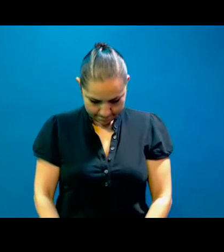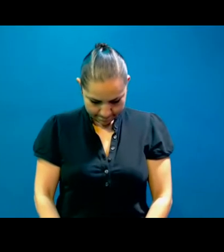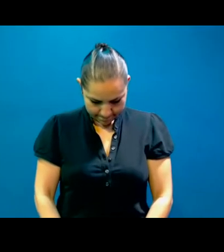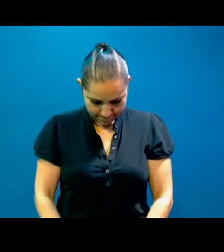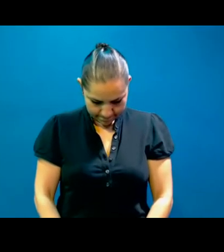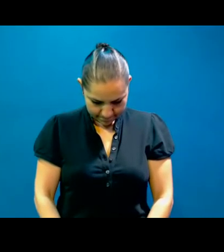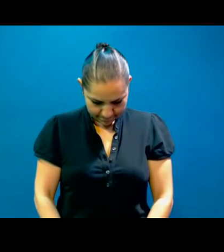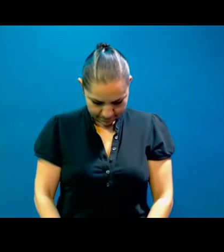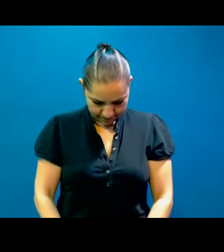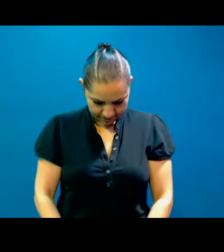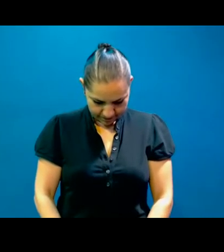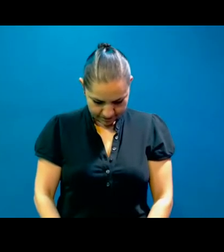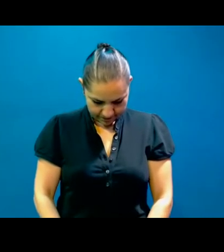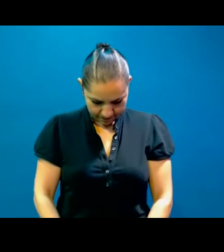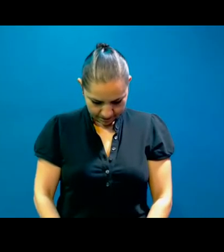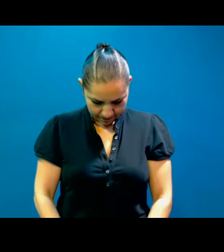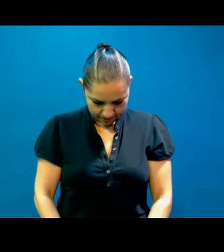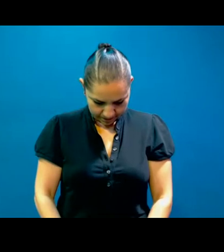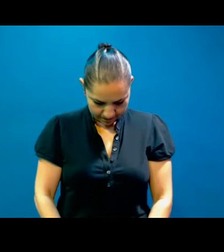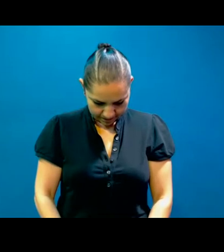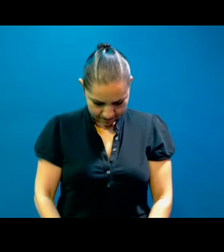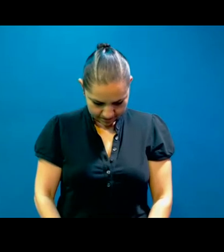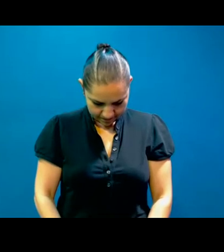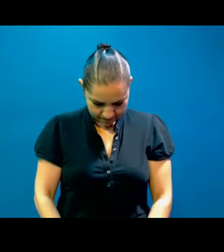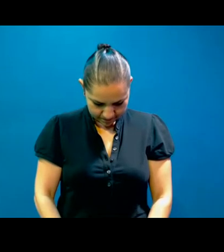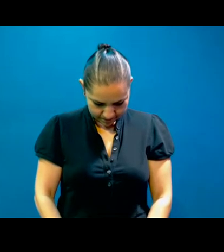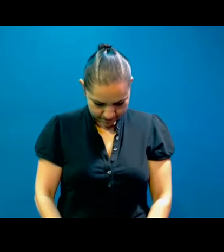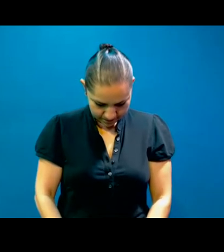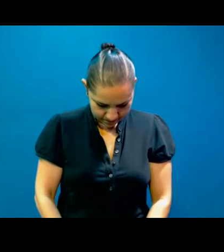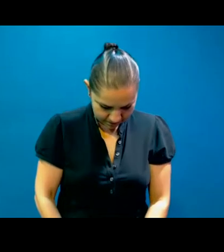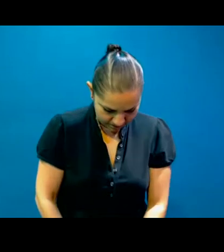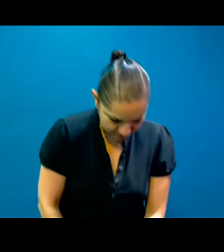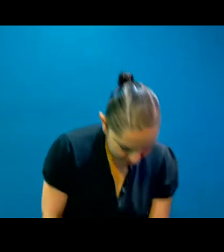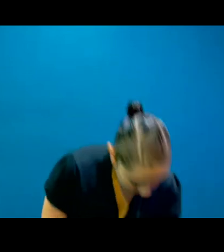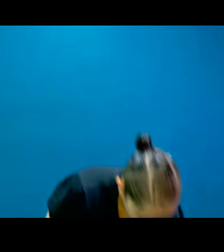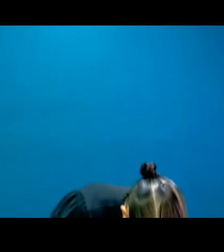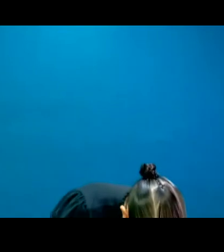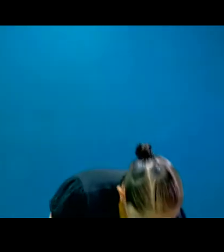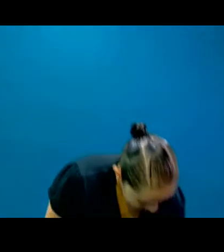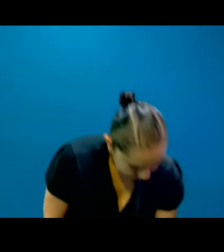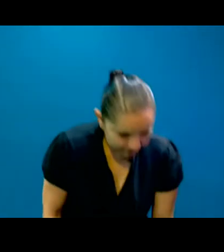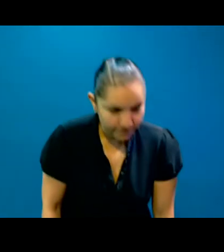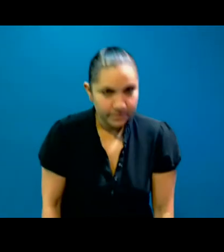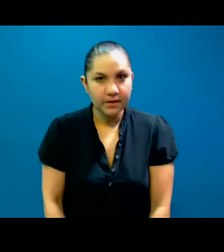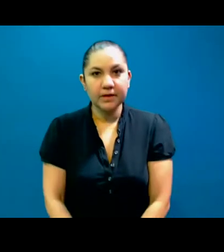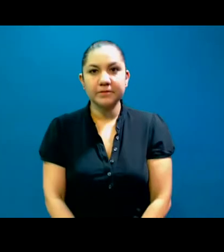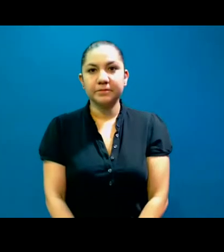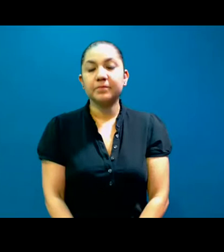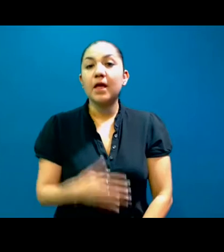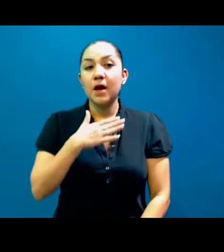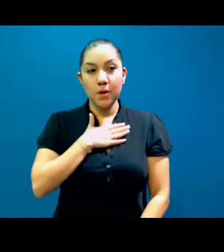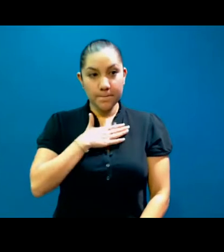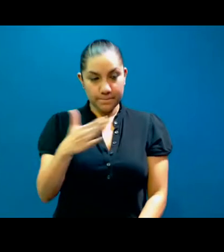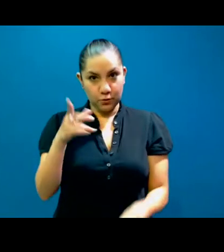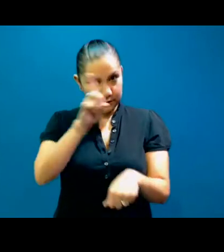Muy buenos días a todos, todas y todes. Bienvenidos el día de hoy a esta tercera edición que hacemos de Café con